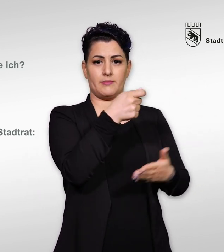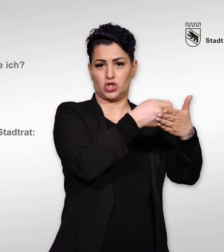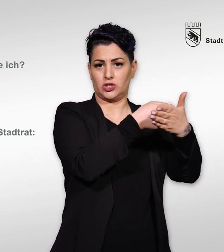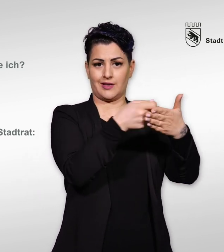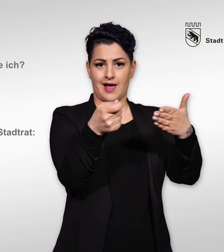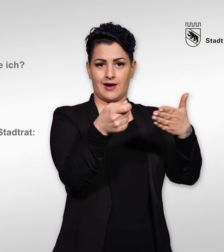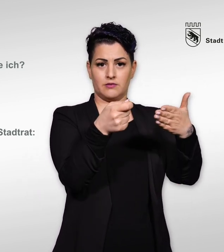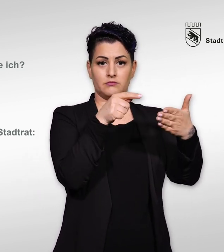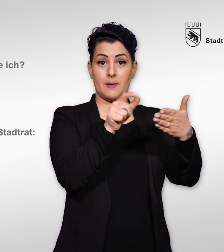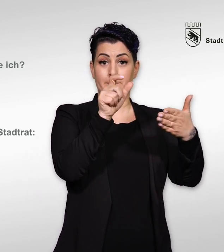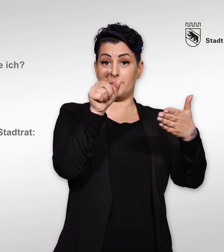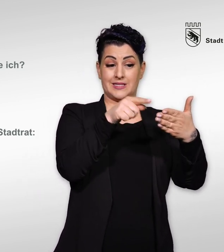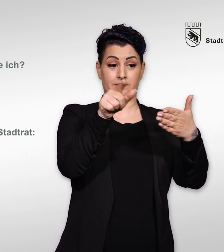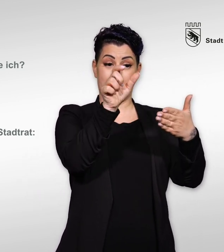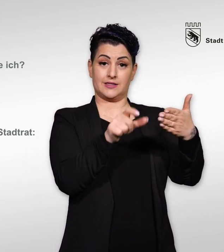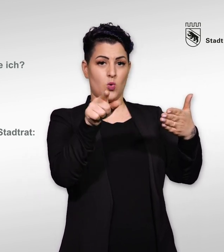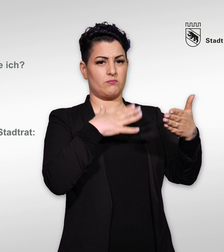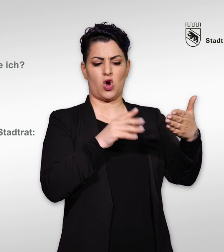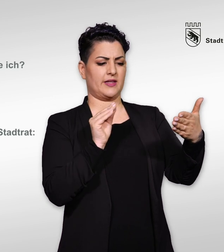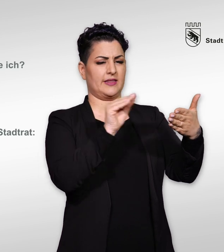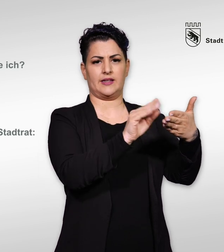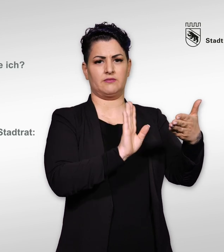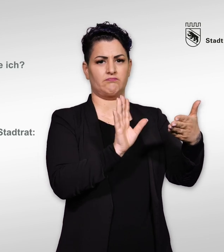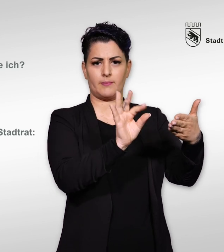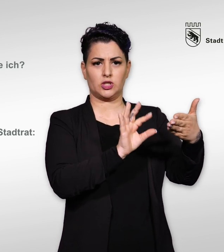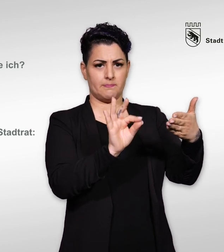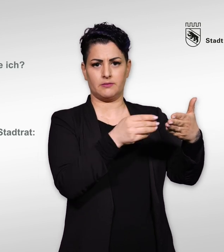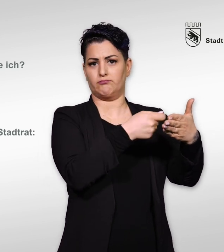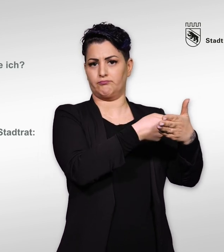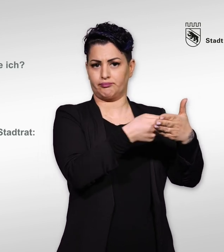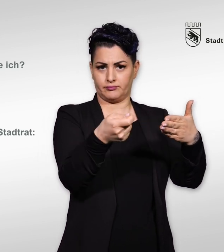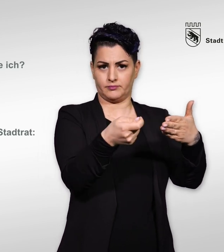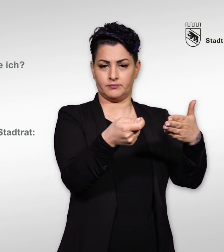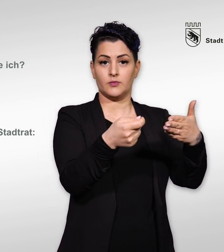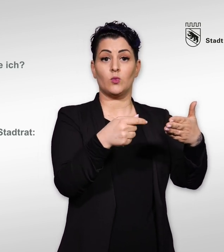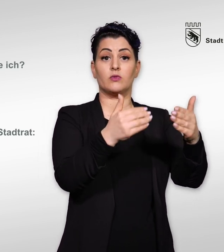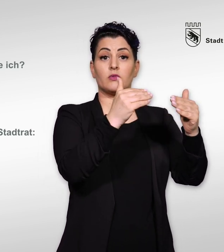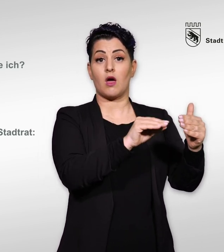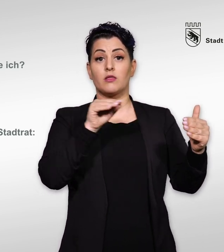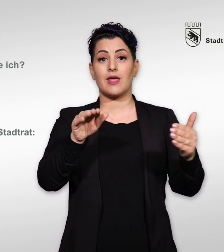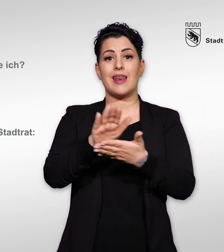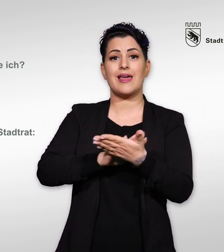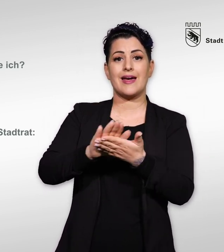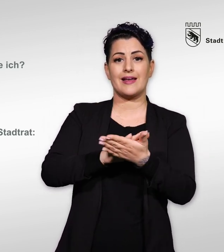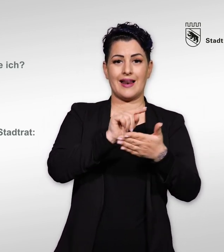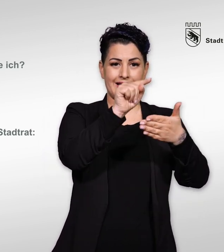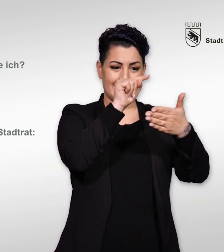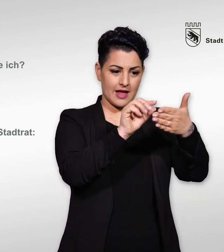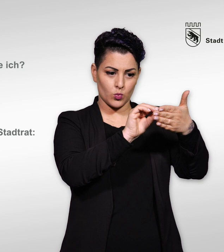Wenn Sie einer Person keine Stimme geben möchten, streichen Sie deren Namen durch. Die Liste erhält dann